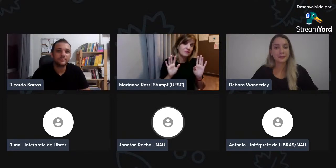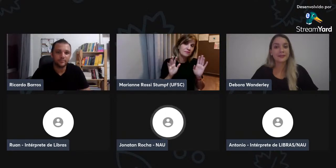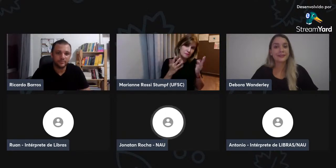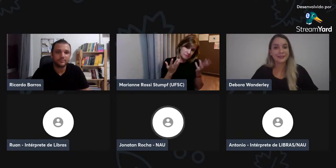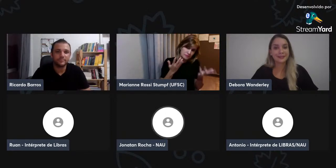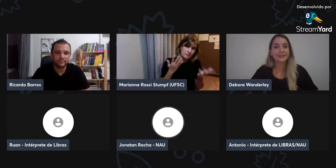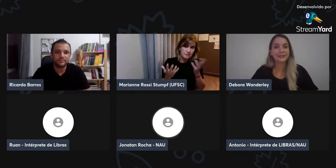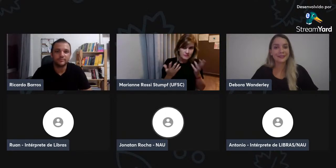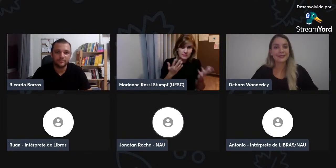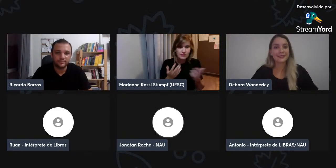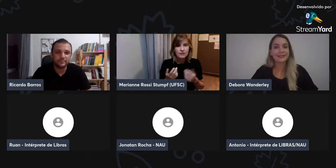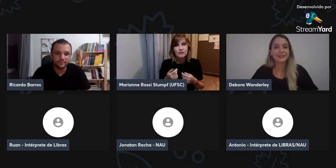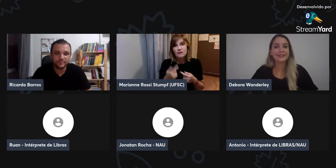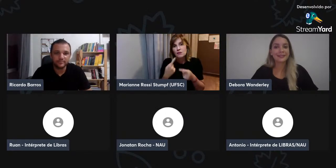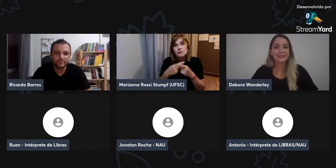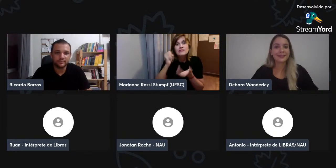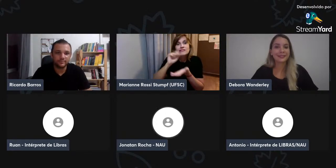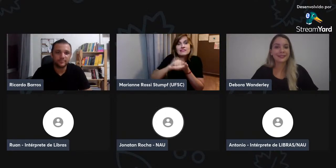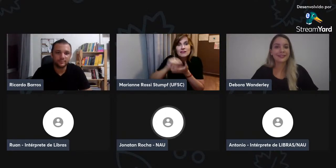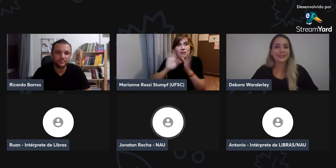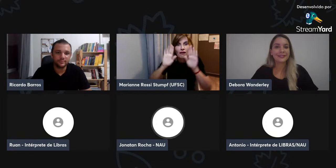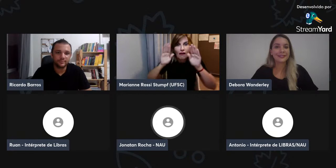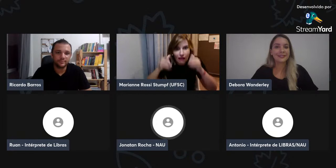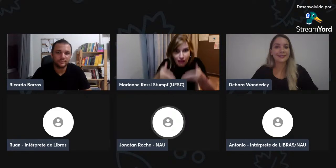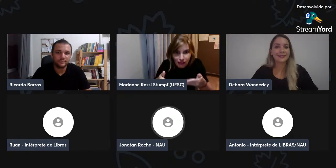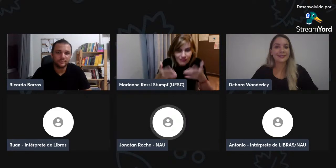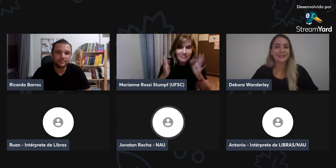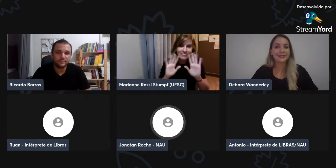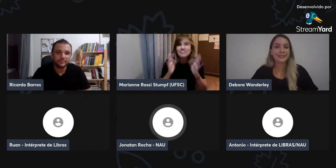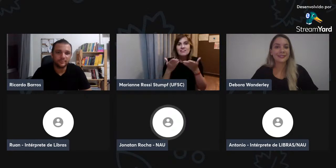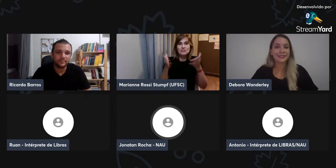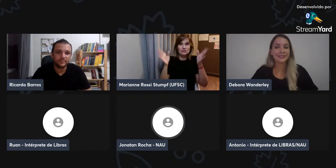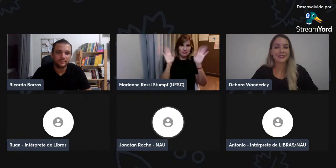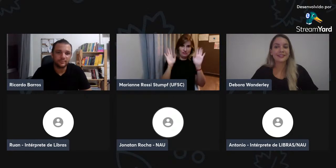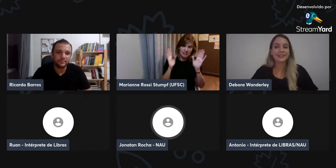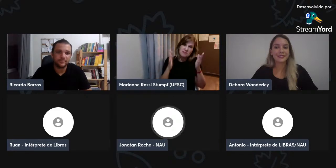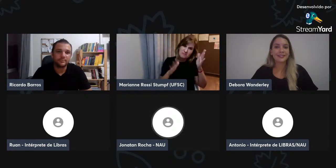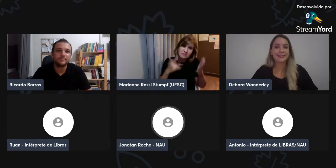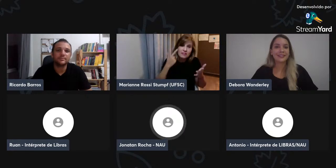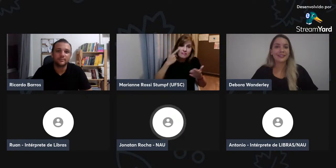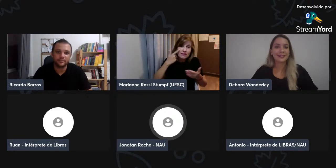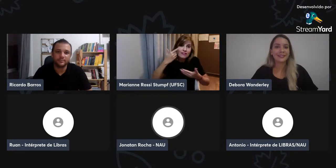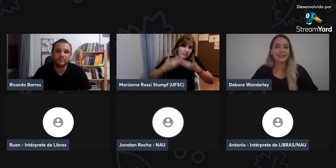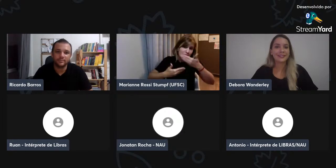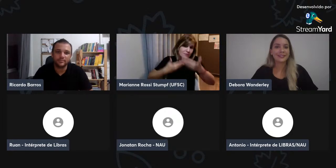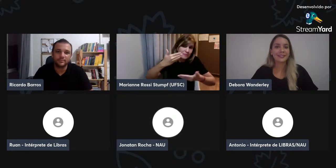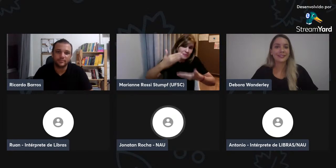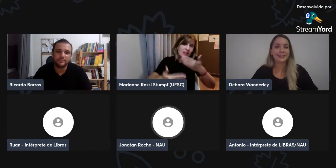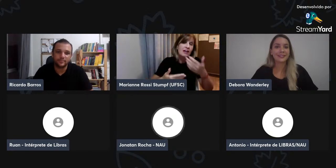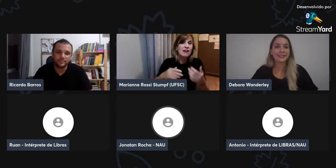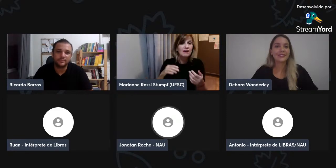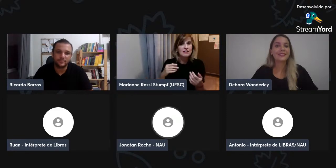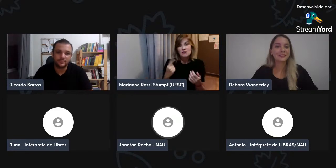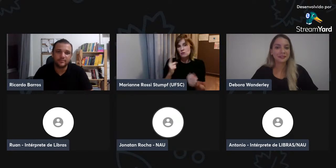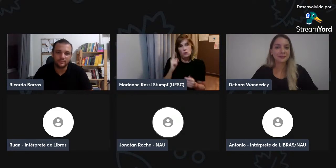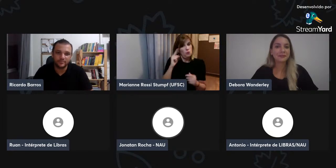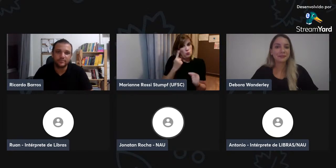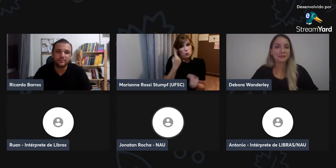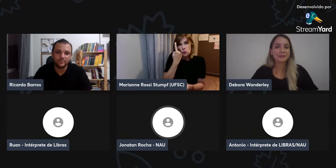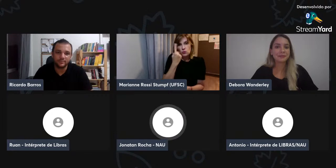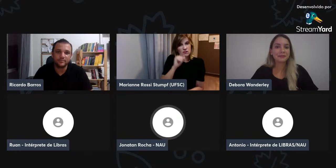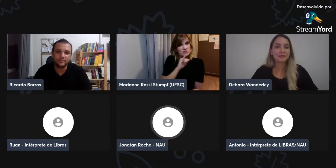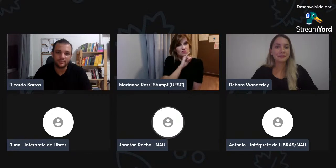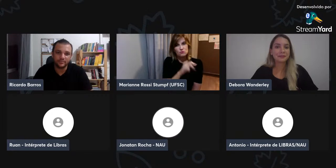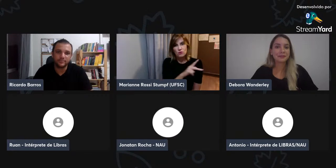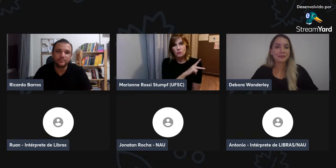ajudar nesse sentido, do uso dos dois, ou português ou a libras na escrita de sinais. Então,